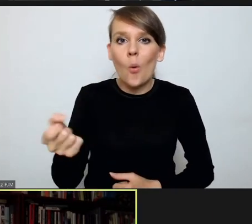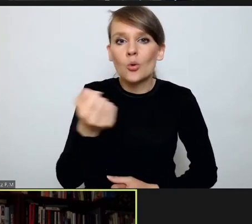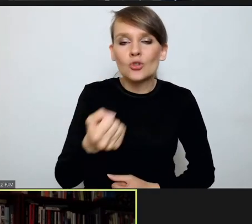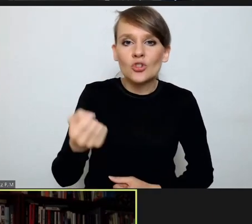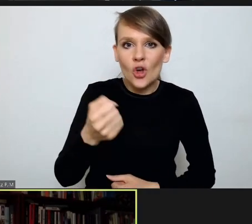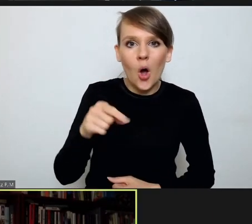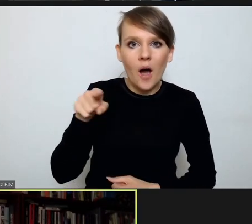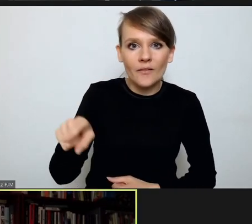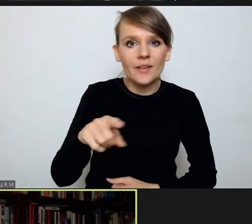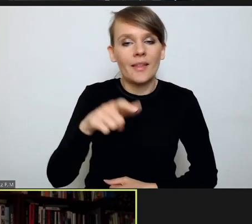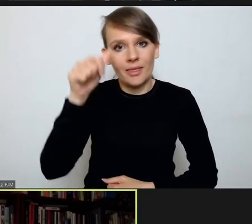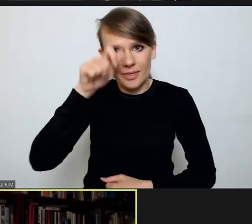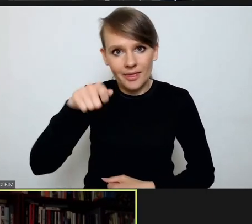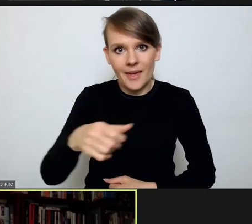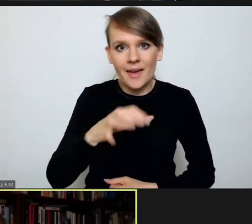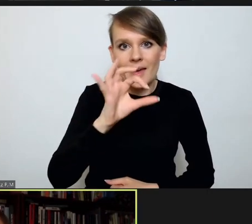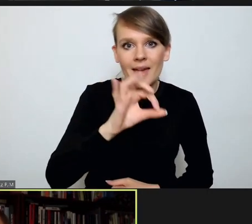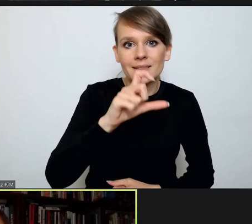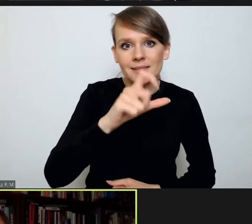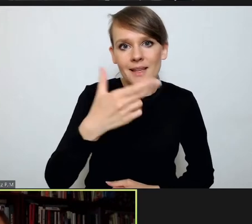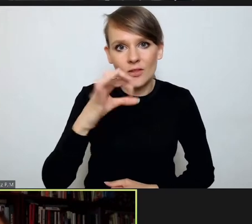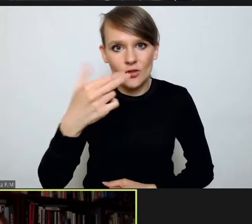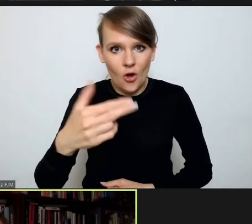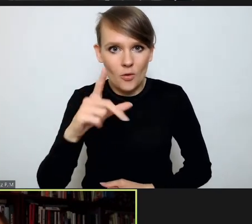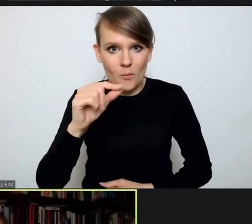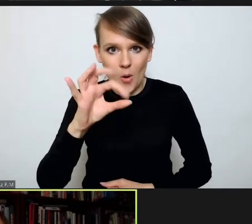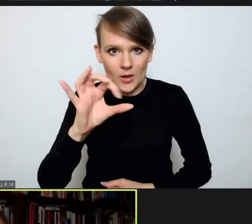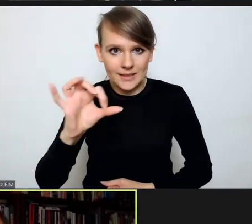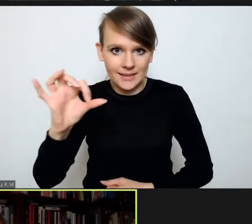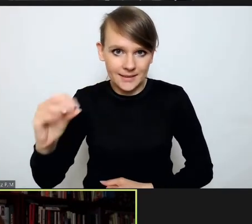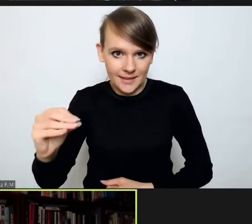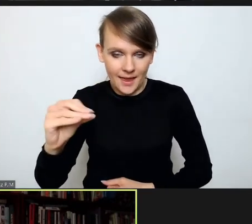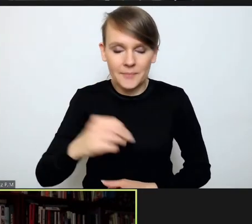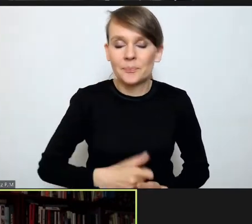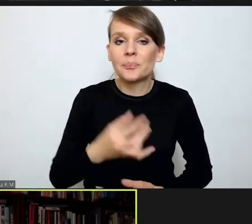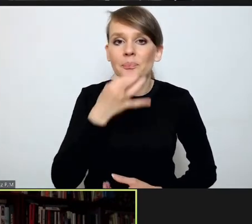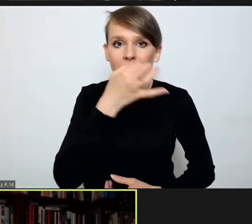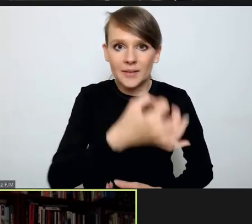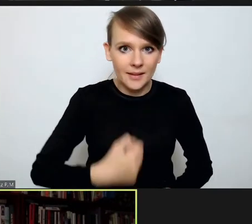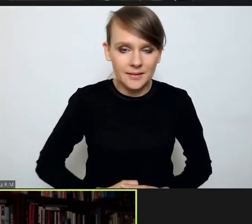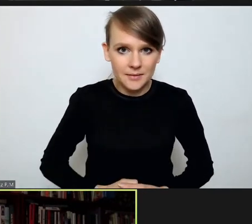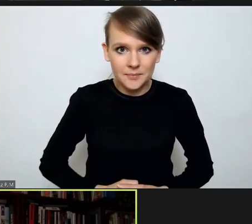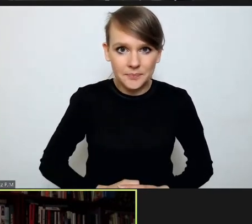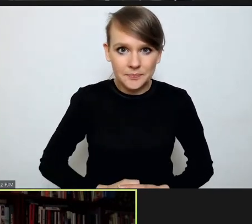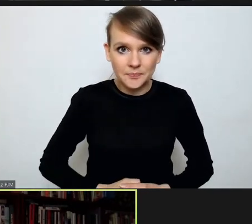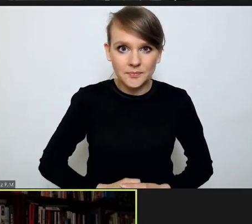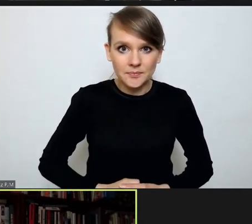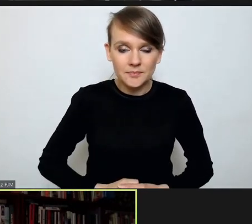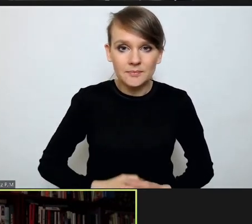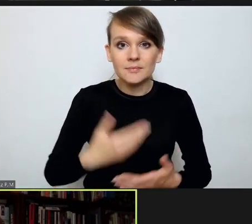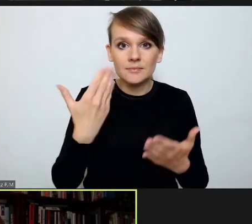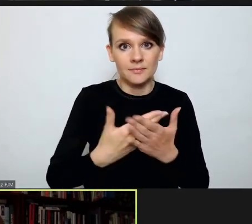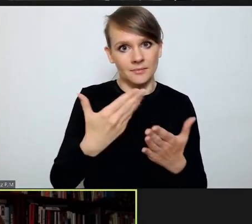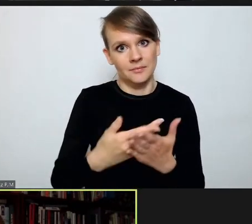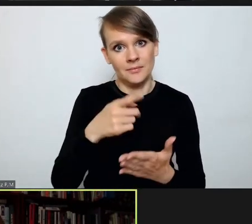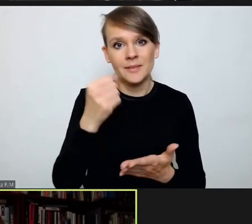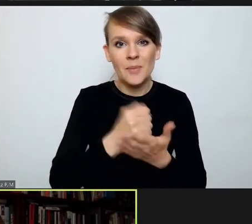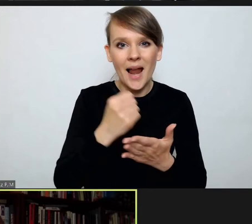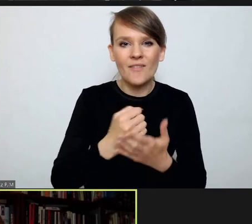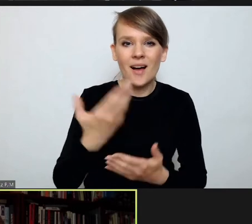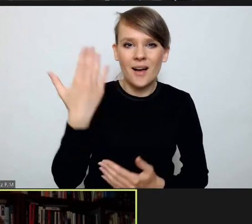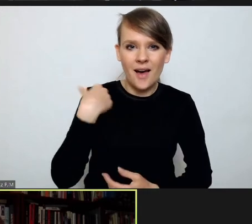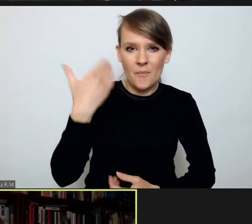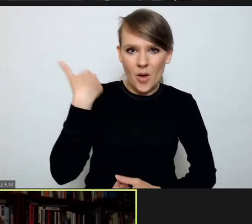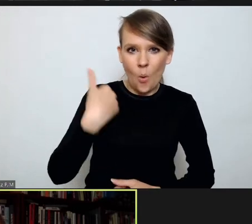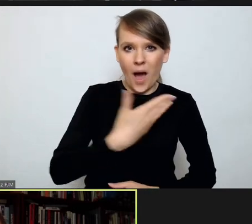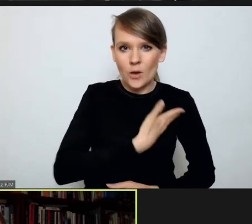użytkowniczka o niku SC non POSCE. Brzmi tak. Dlaczego do spraw byłej Jugosławii stworzono